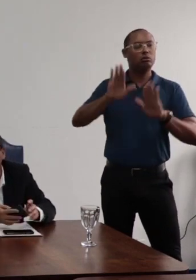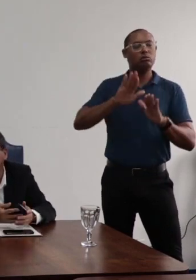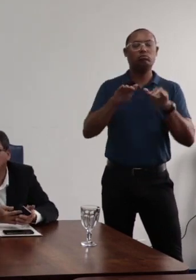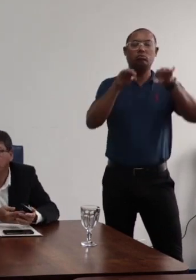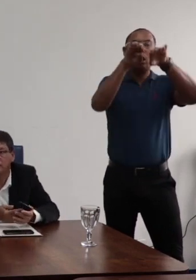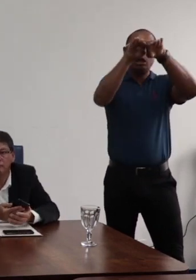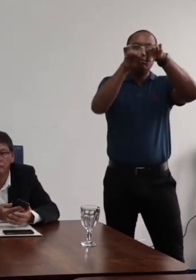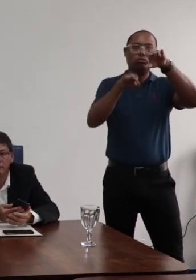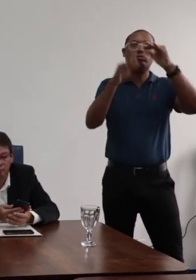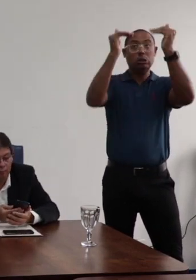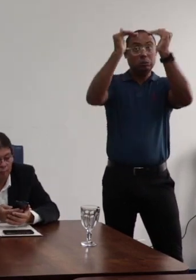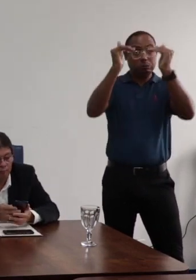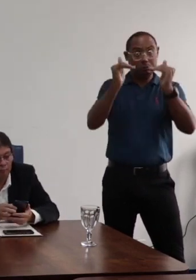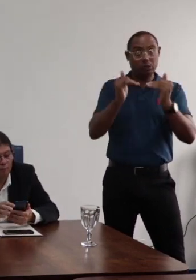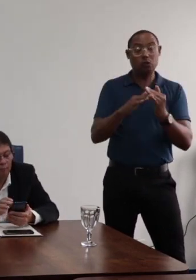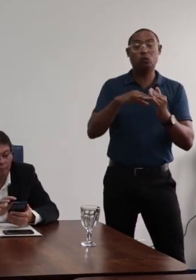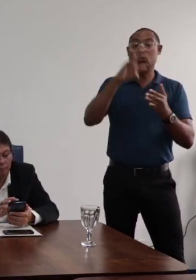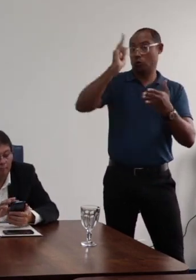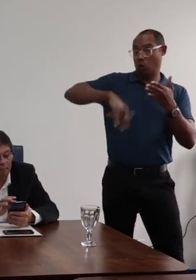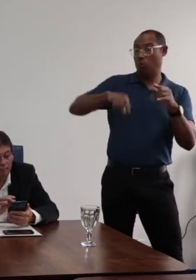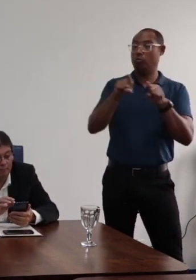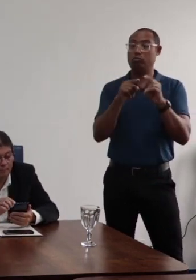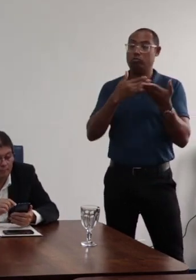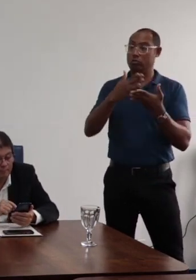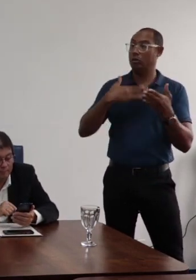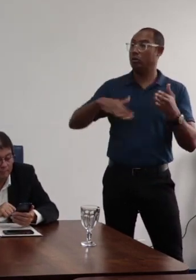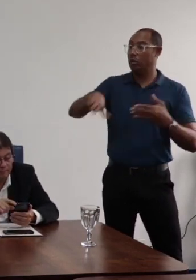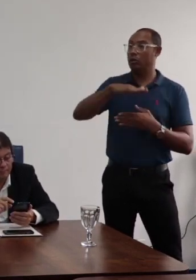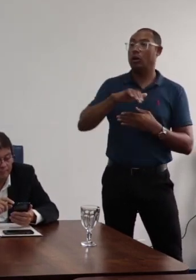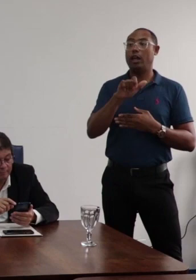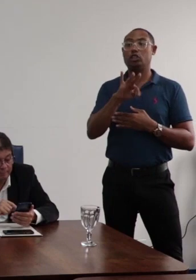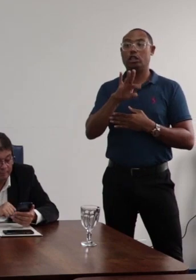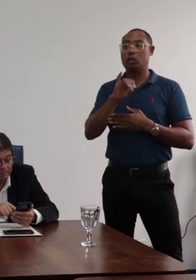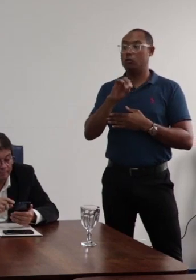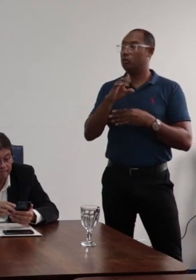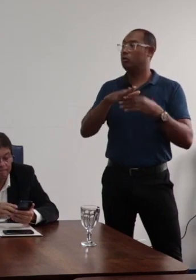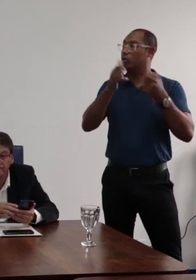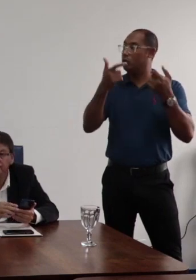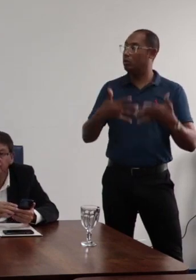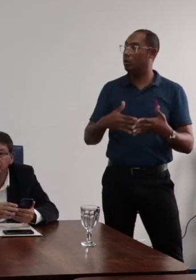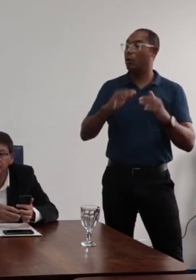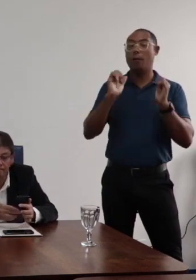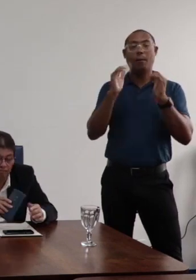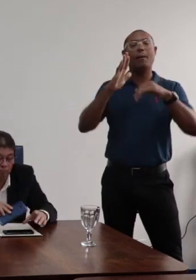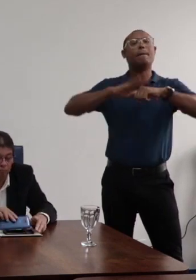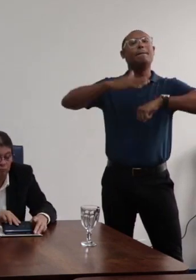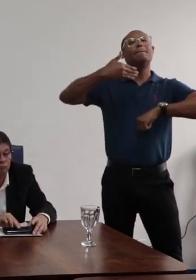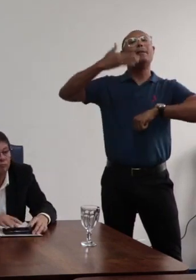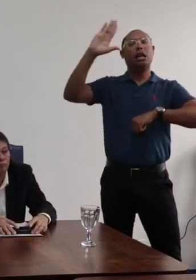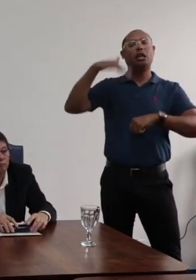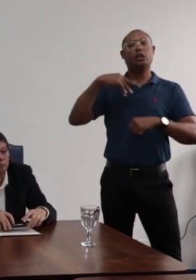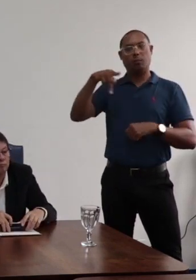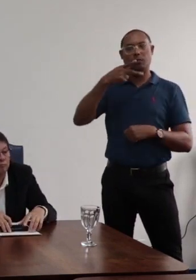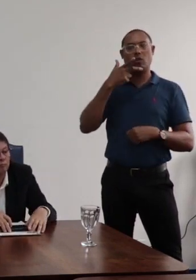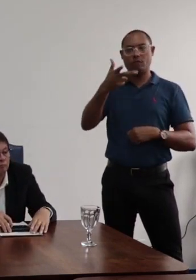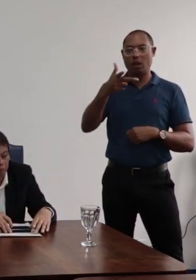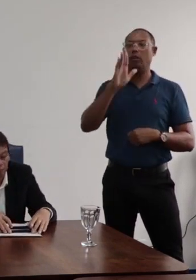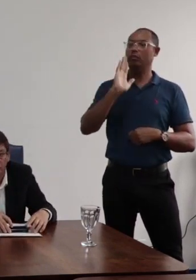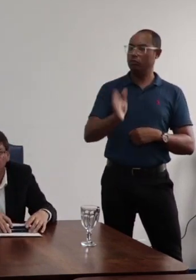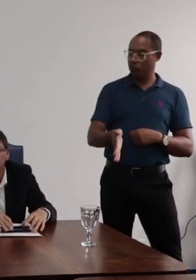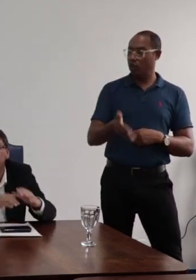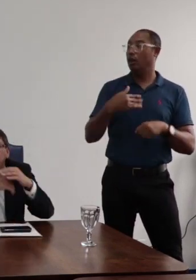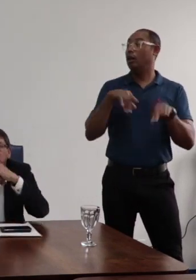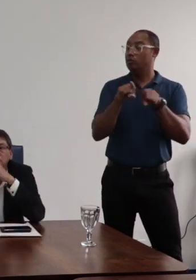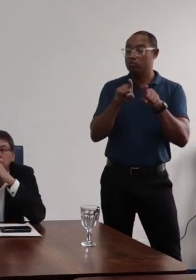hierarquia do documento e, inclusive, no próprio estatuto fala, para além do que o professor Fábio falou aqui em relação